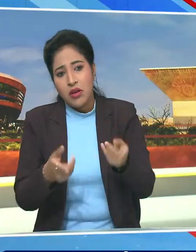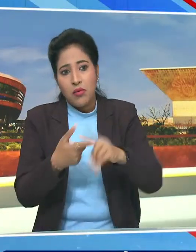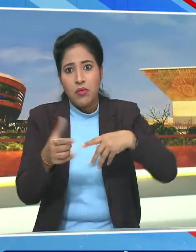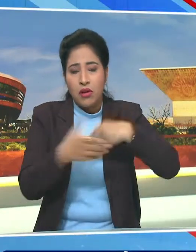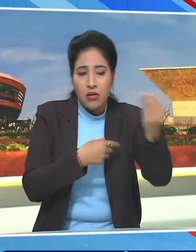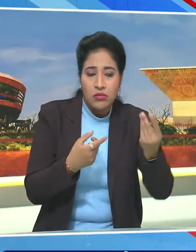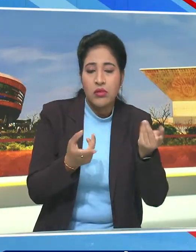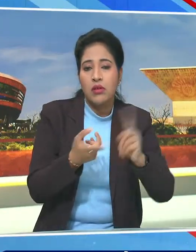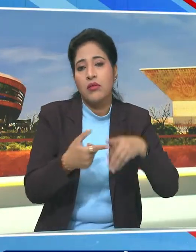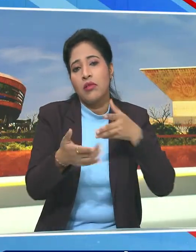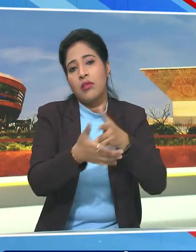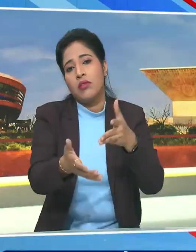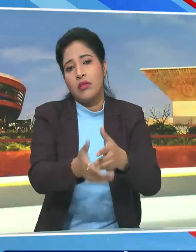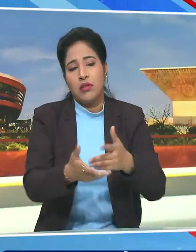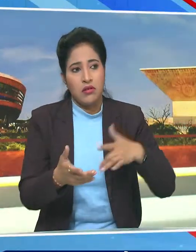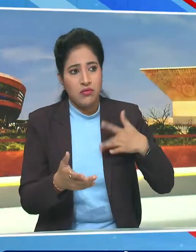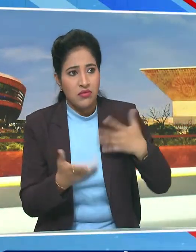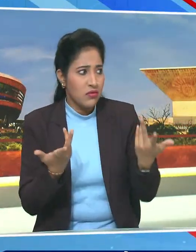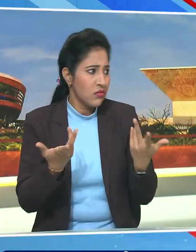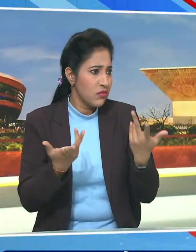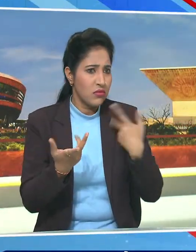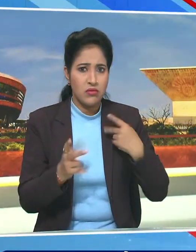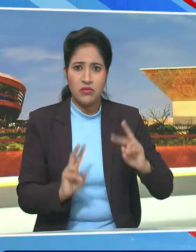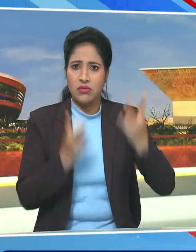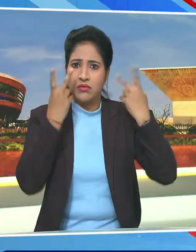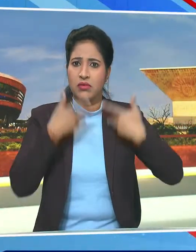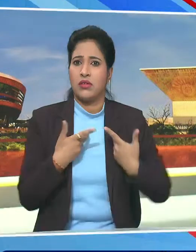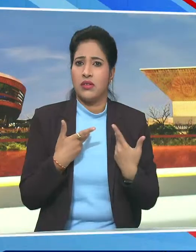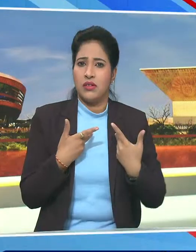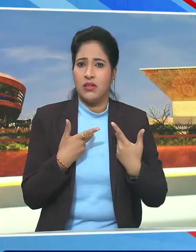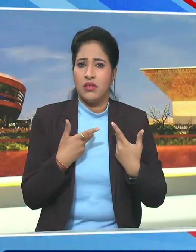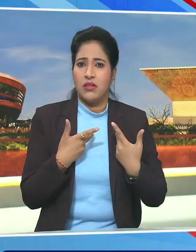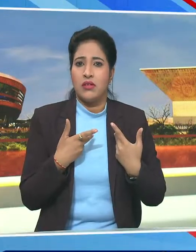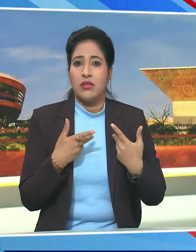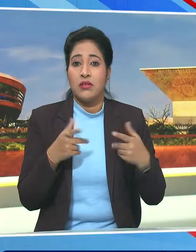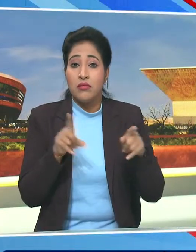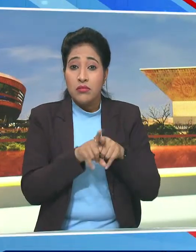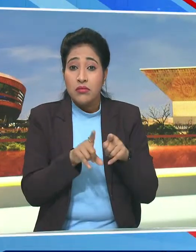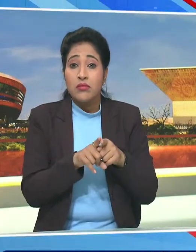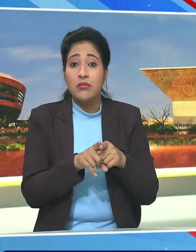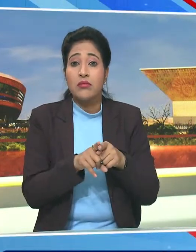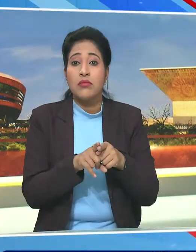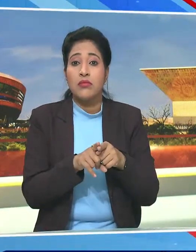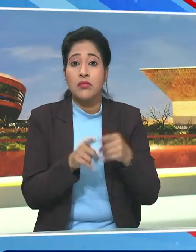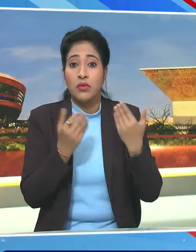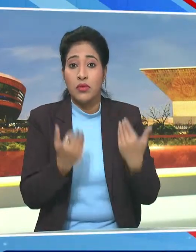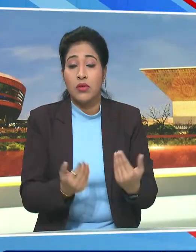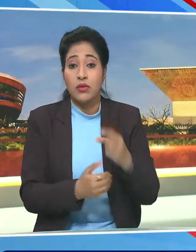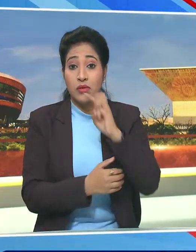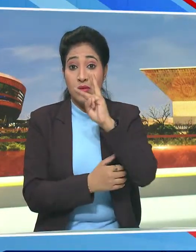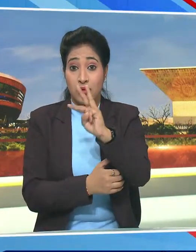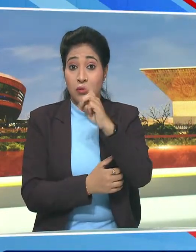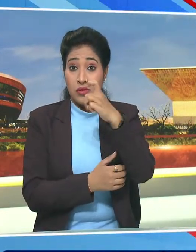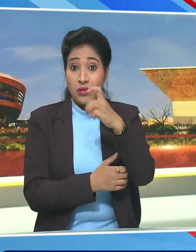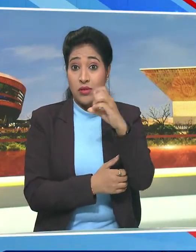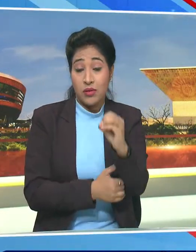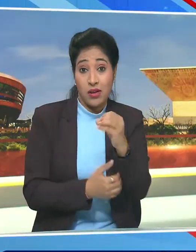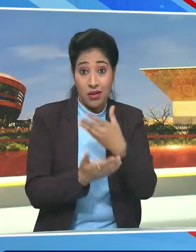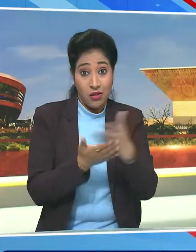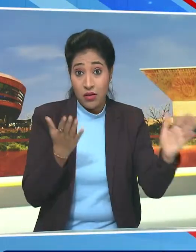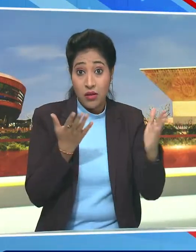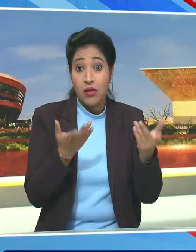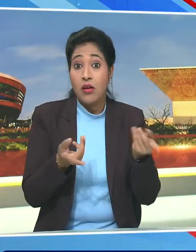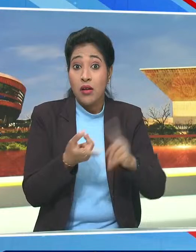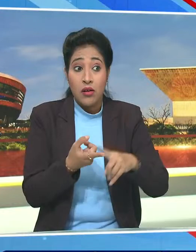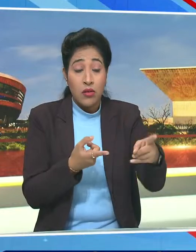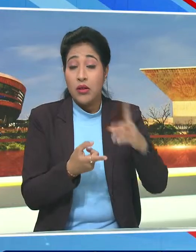जाता हुए शायद माकी लोह से मुक्तलिप तो एबरोगेशन 370 गेवा सेंस अफ एस्टीम, सेंस अफ बिलॉगिग, सेंस